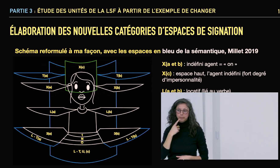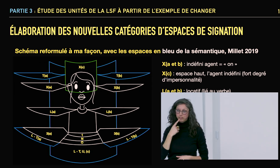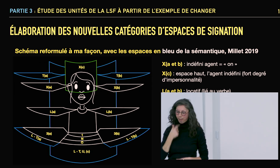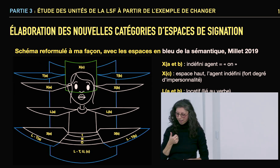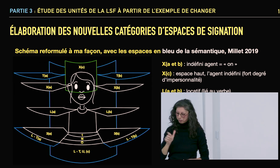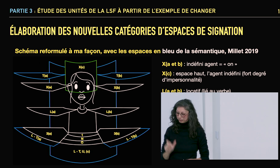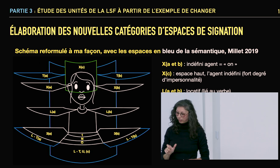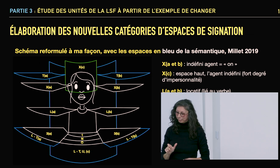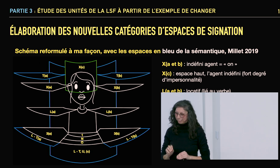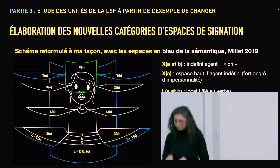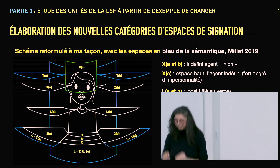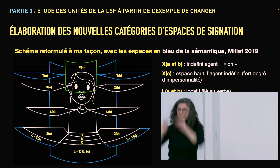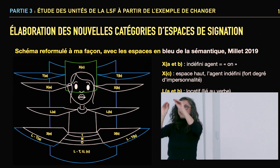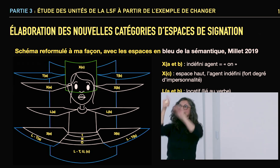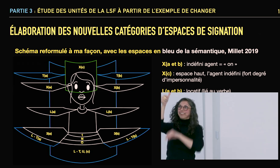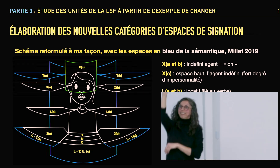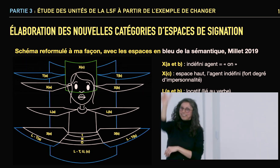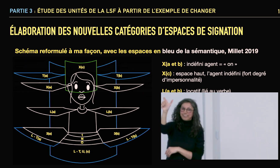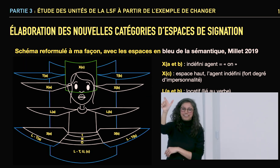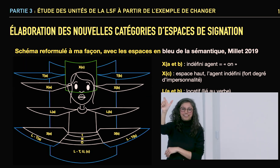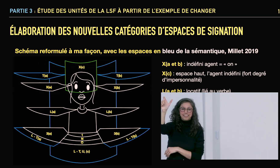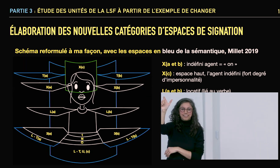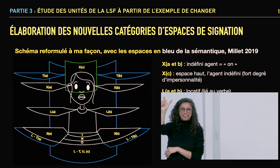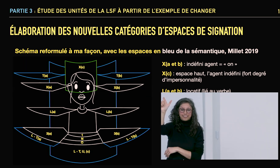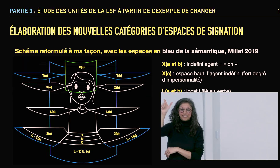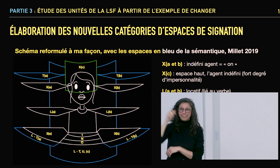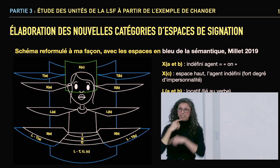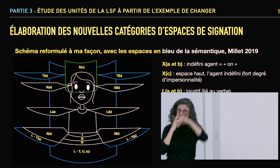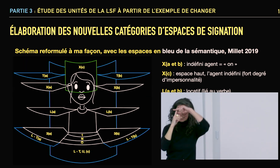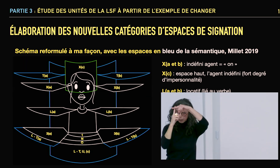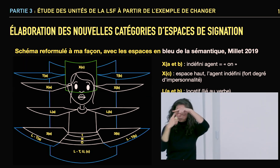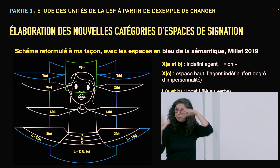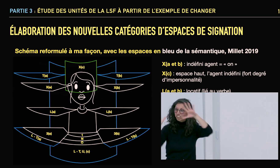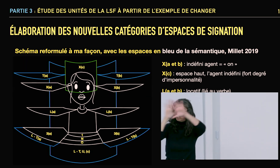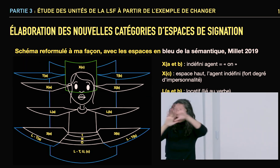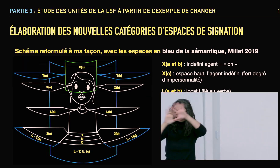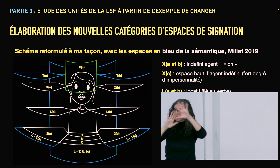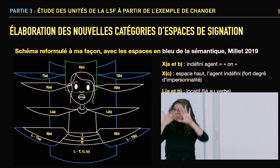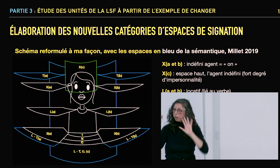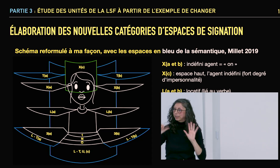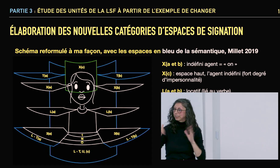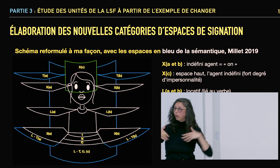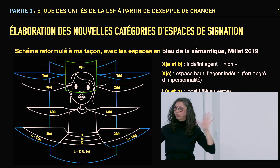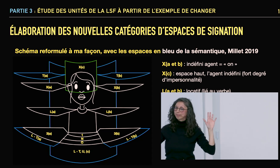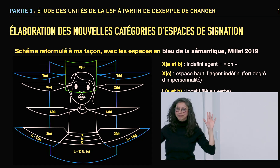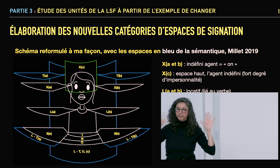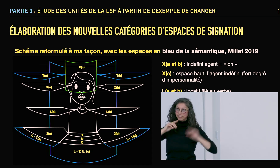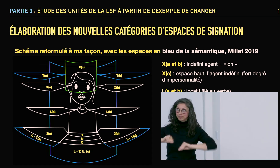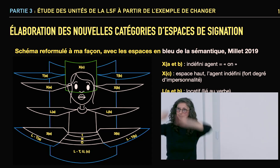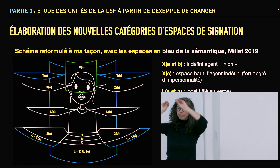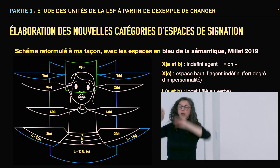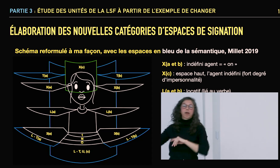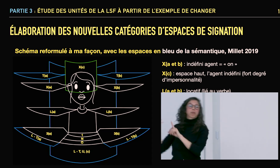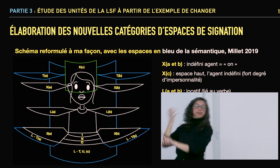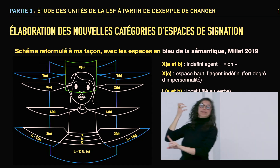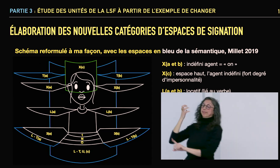Donc par exemple on dit il y a une personne non en fait il a une personne qui est placée sur le haut donc ça veut dire qu'en fait c'est une cible qui est vague on ne sait pas